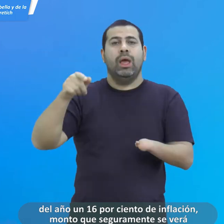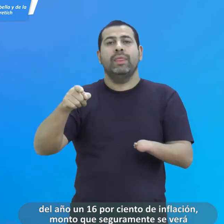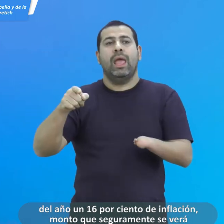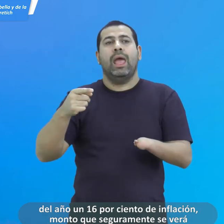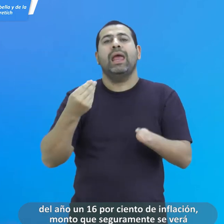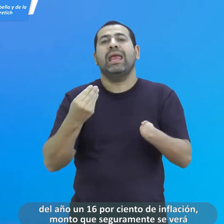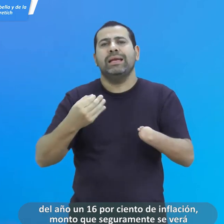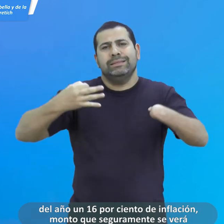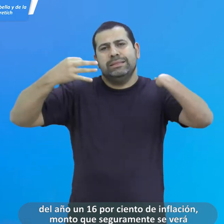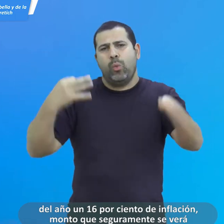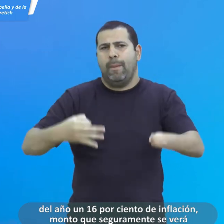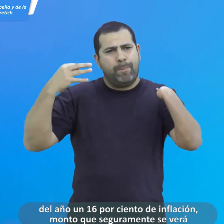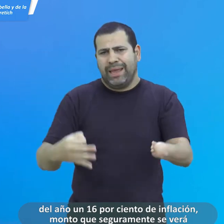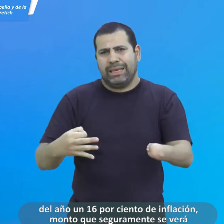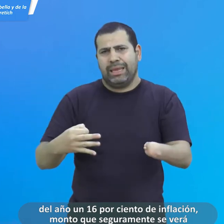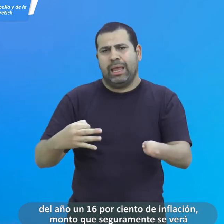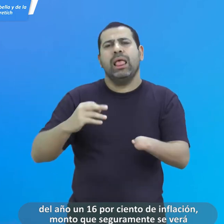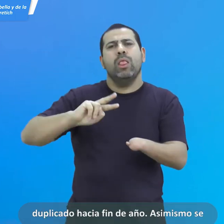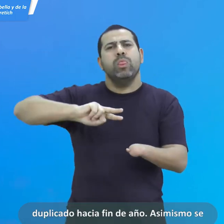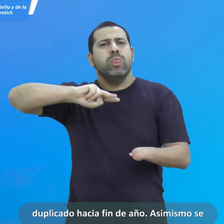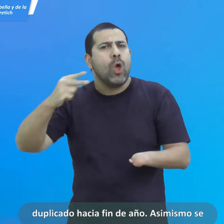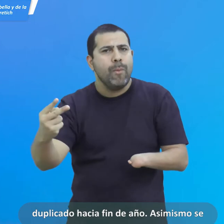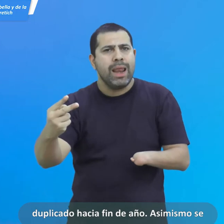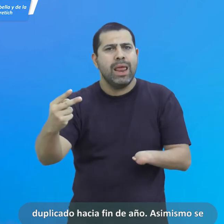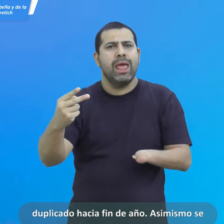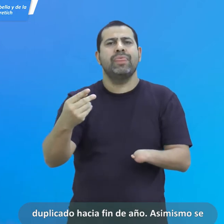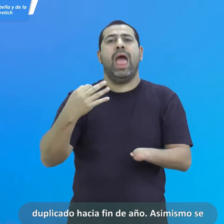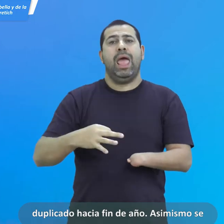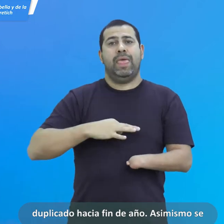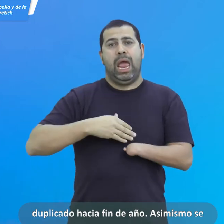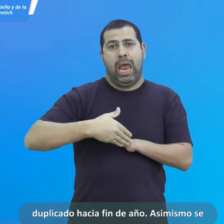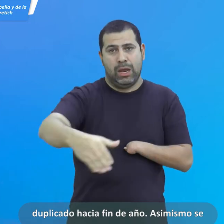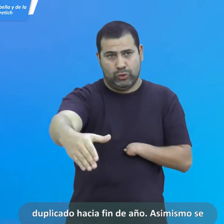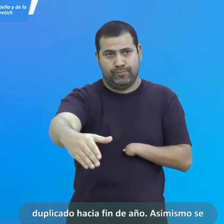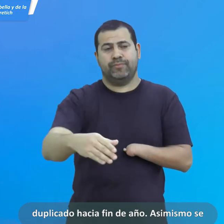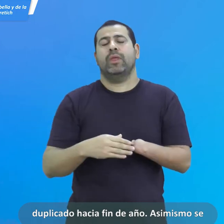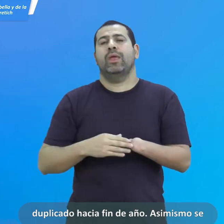inflación, monto que seguramente se verá duplicado hacia fin de año.